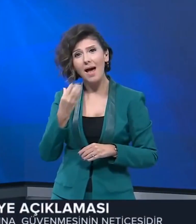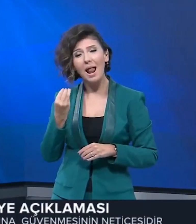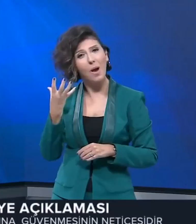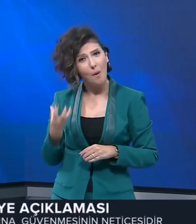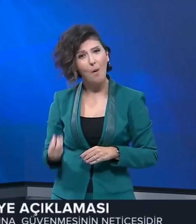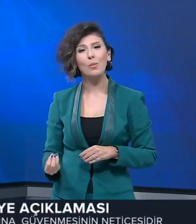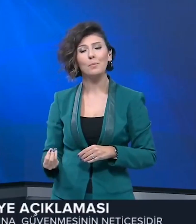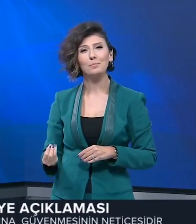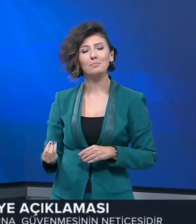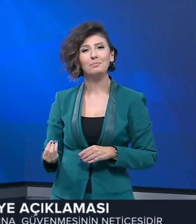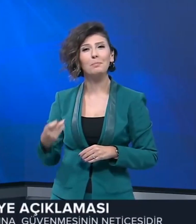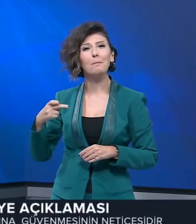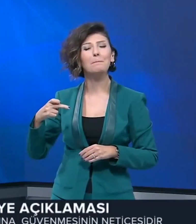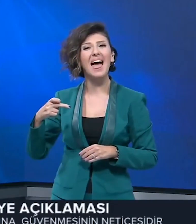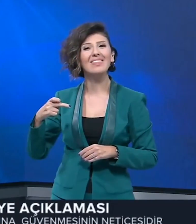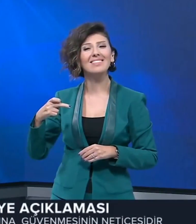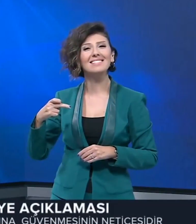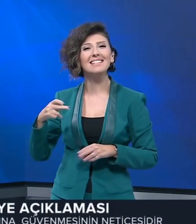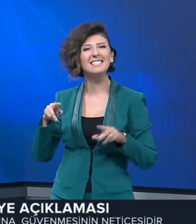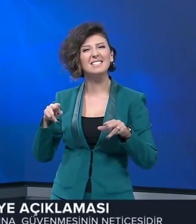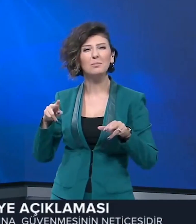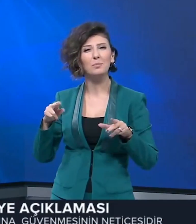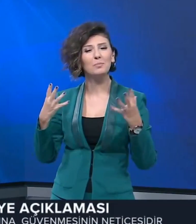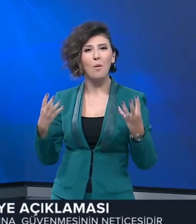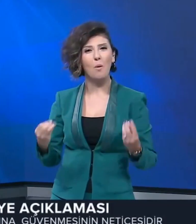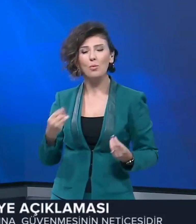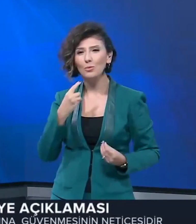oldum. Prenses gibi oldum.